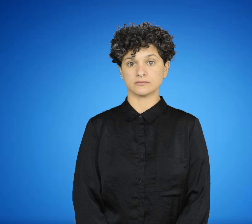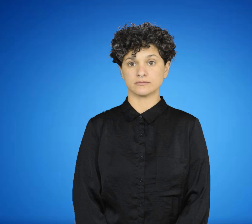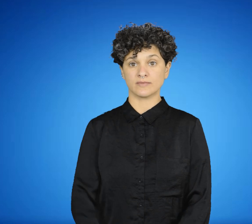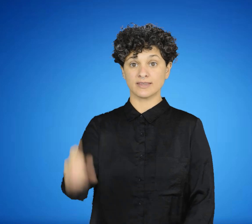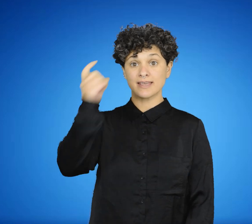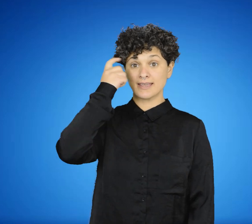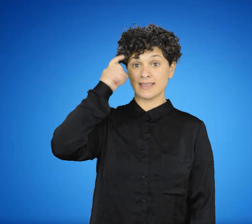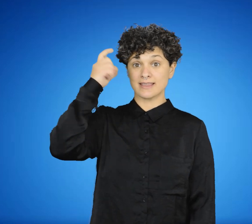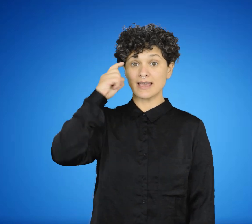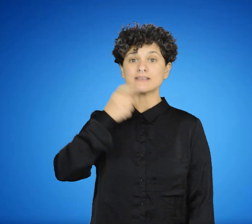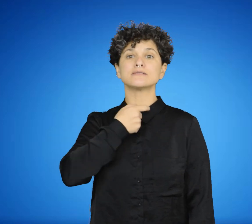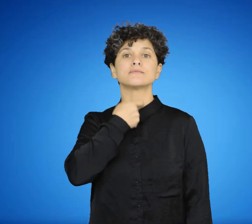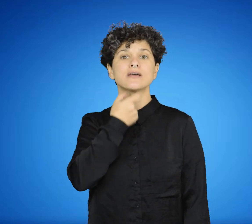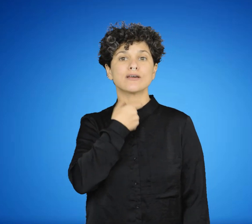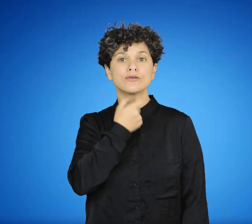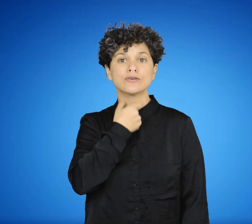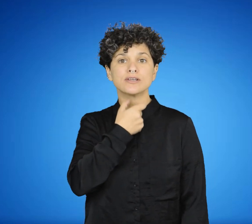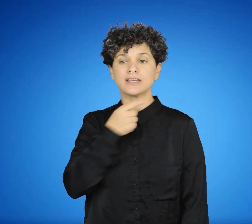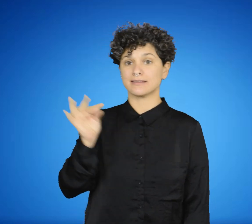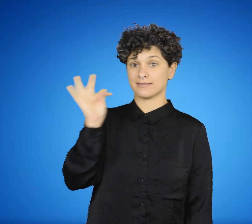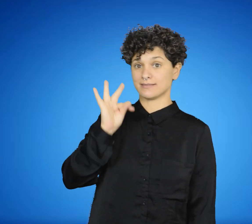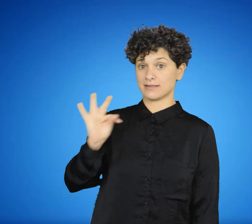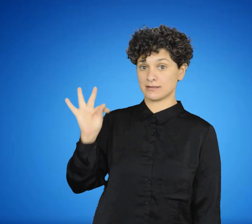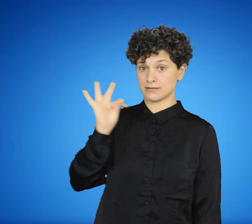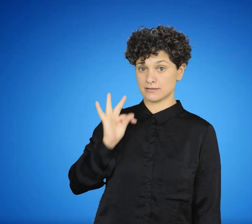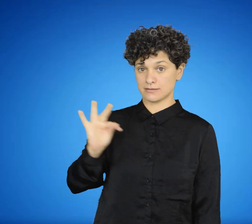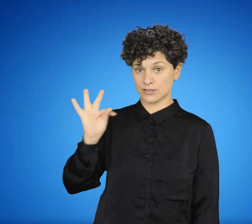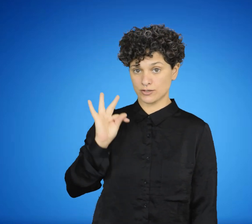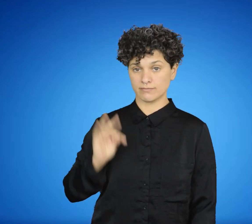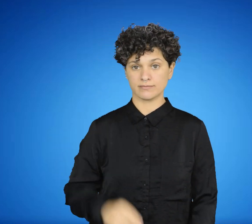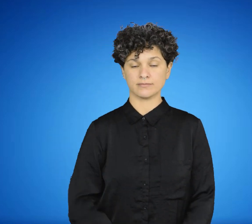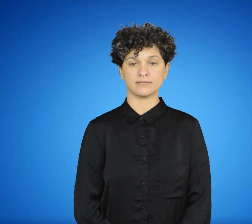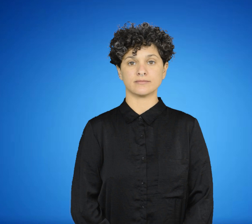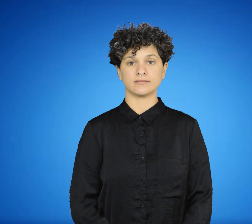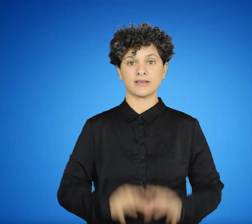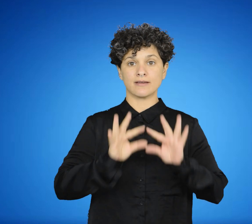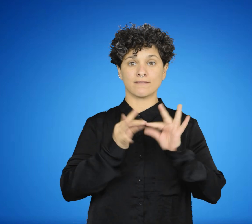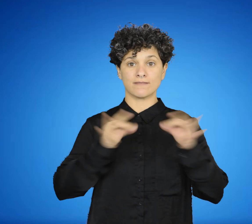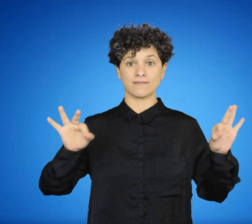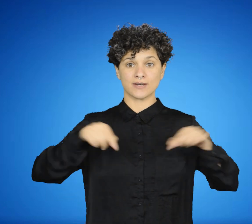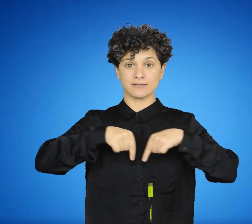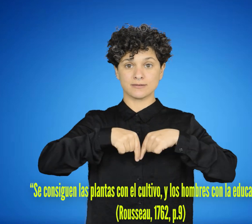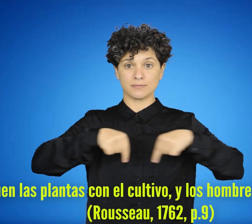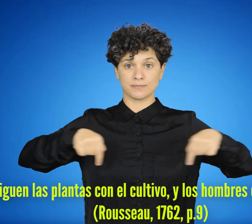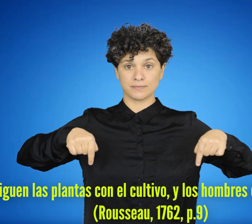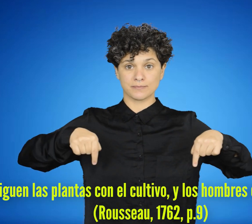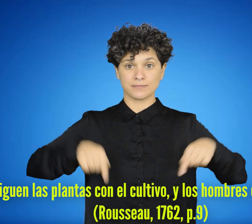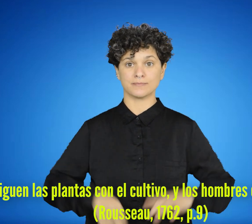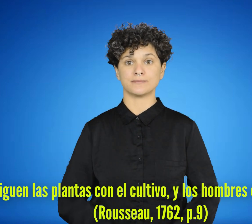Algunas ideas que aportó al pensamiento pedagógico Se consiguen las plantas con el